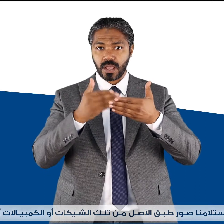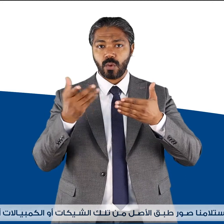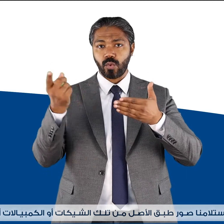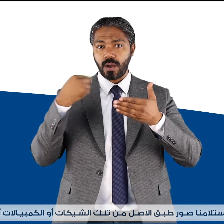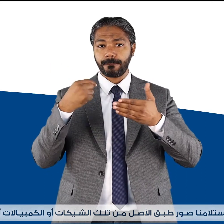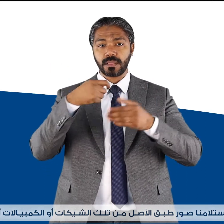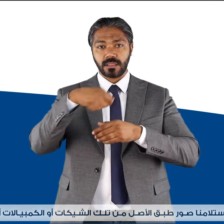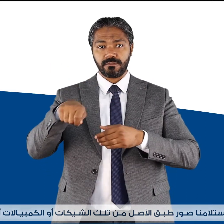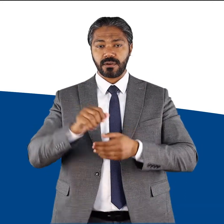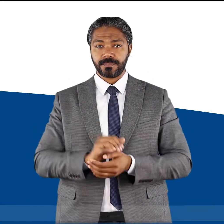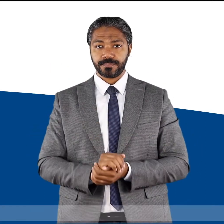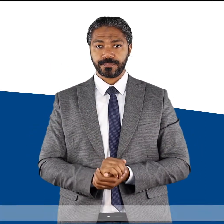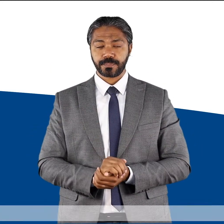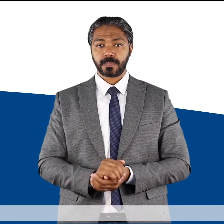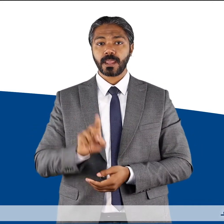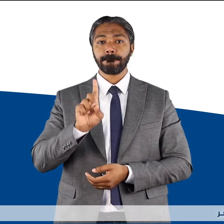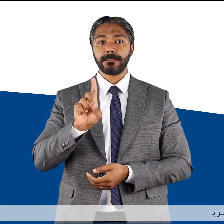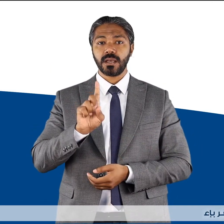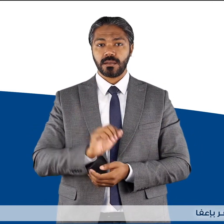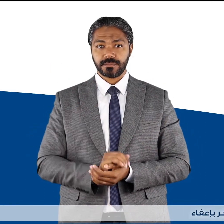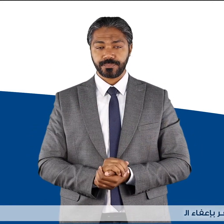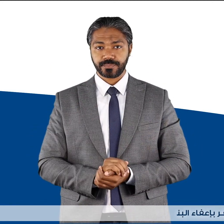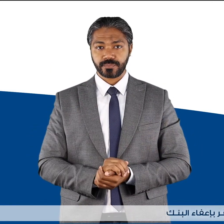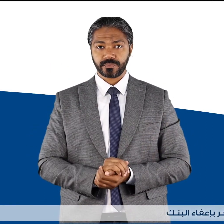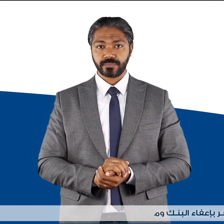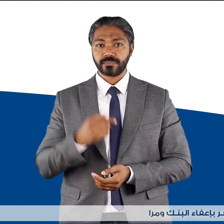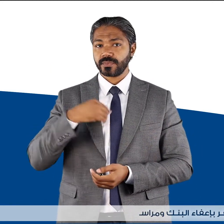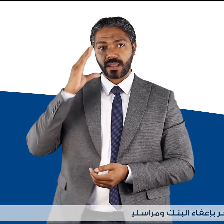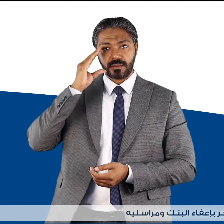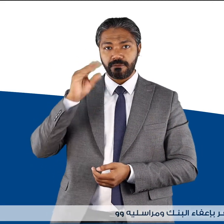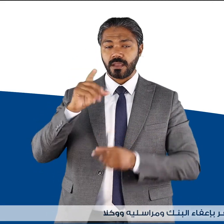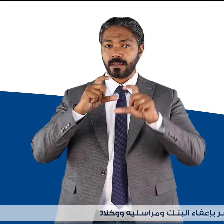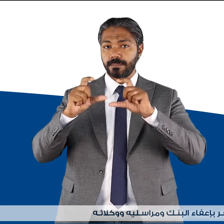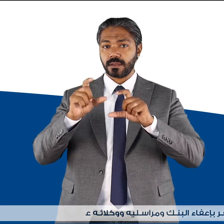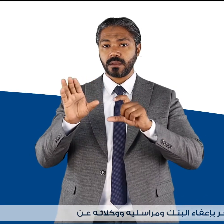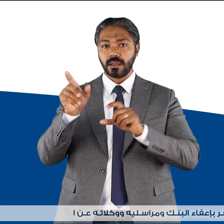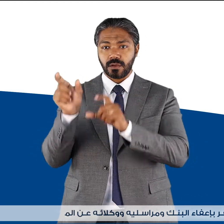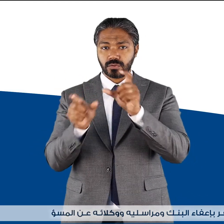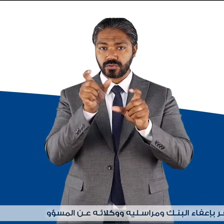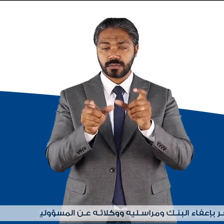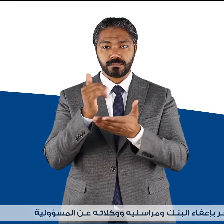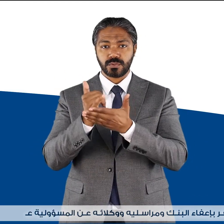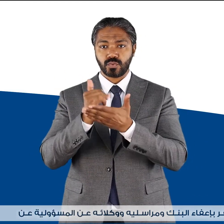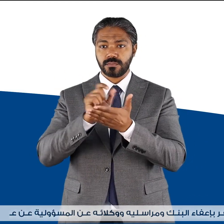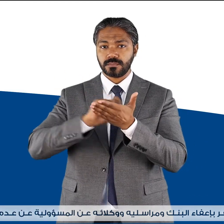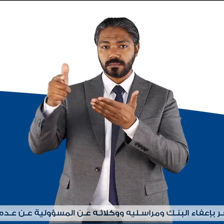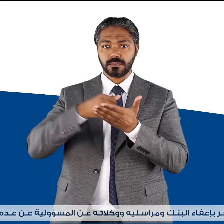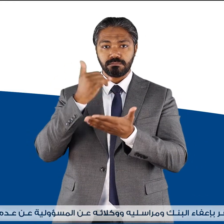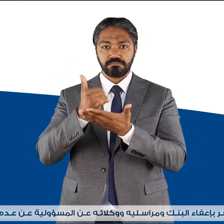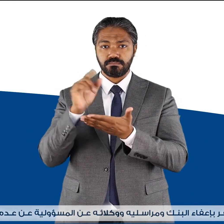أوامر الدفع 3- باء كما نقر بإعفاء البنك ومراسليه ووكلائه عن المسؤولية عن عدم